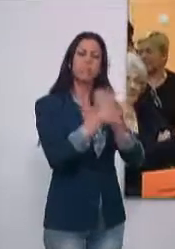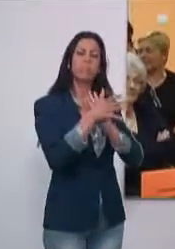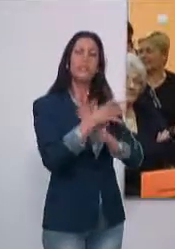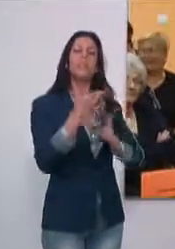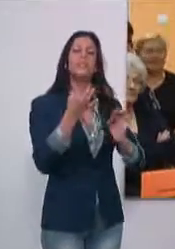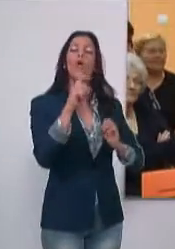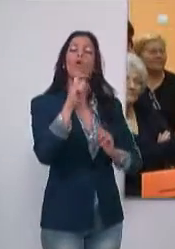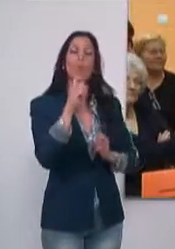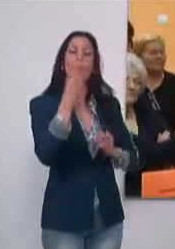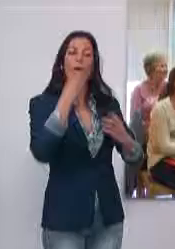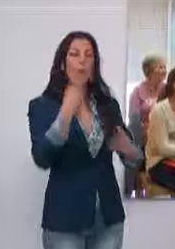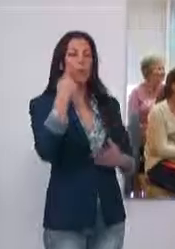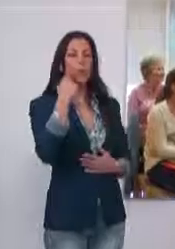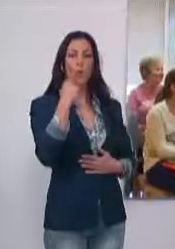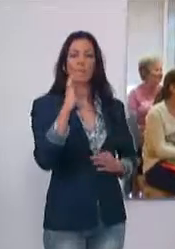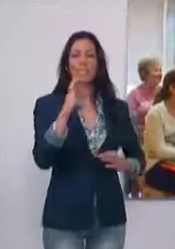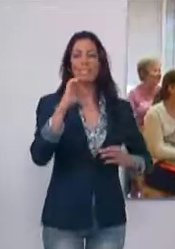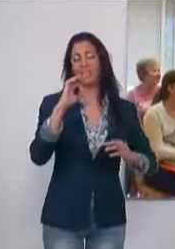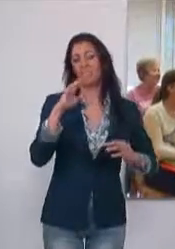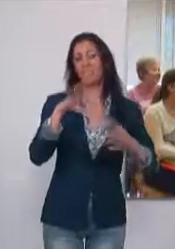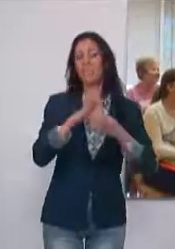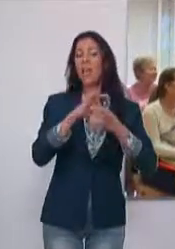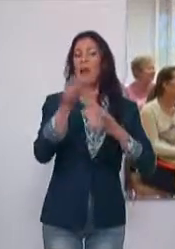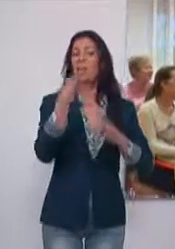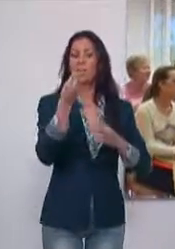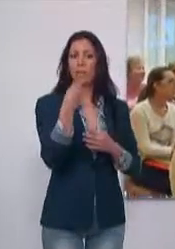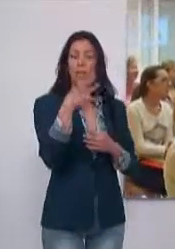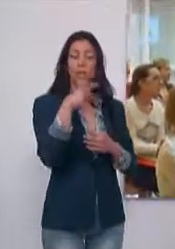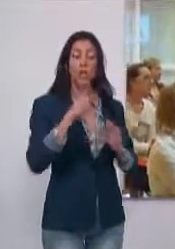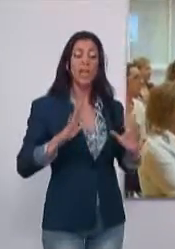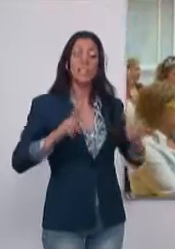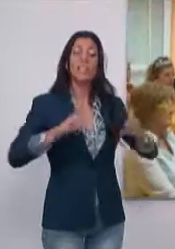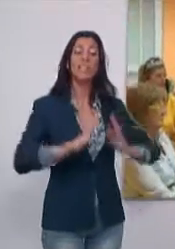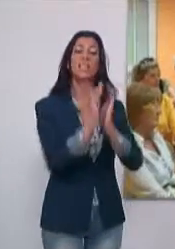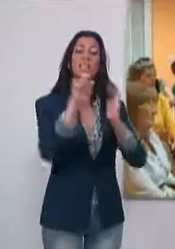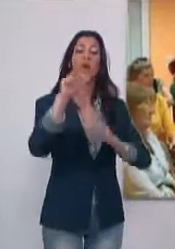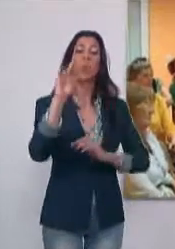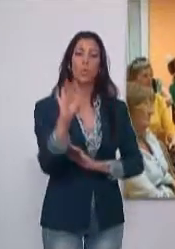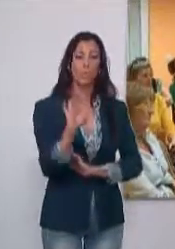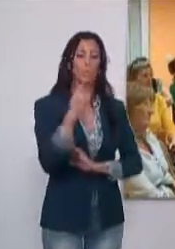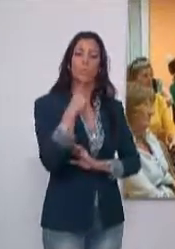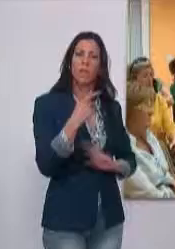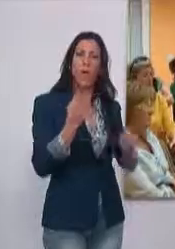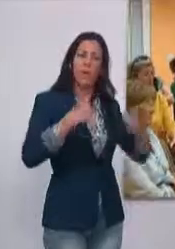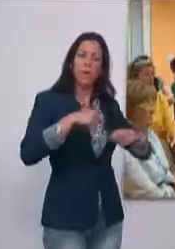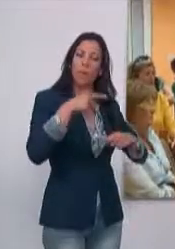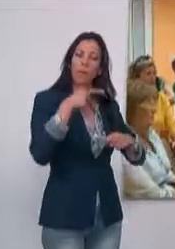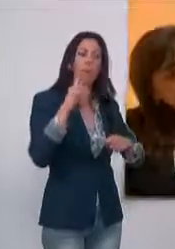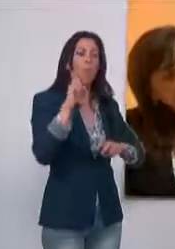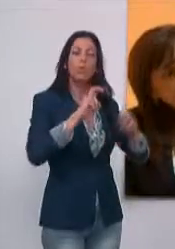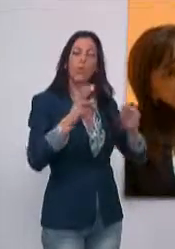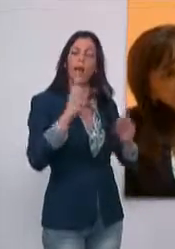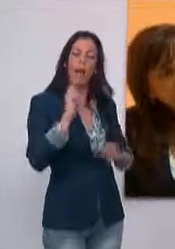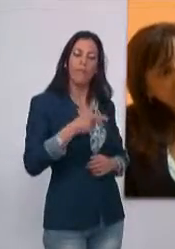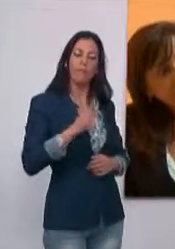sobre las buenas costumbres en la nutrición. El Centro Lúdico y Cultural de San Luis acogía en el día de ayer y está